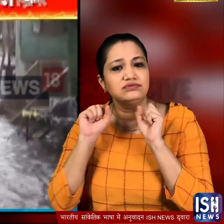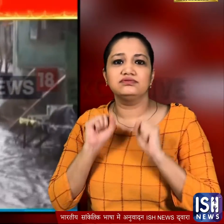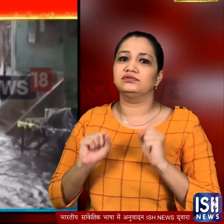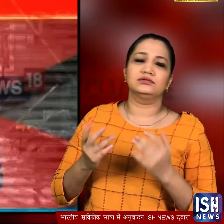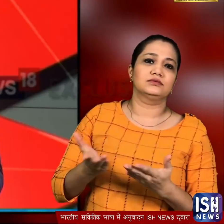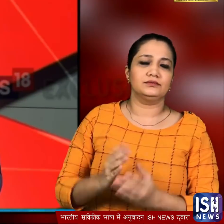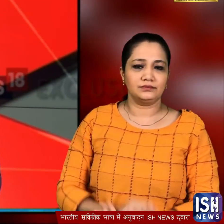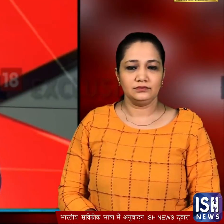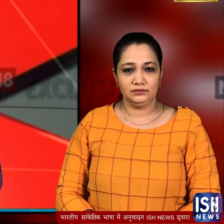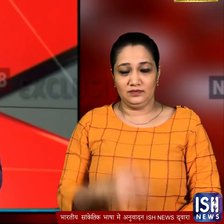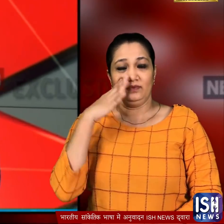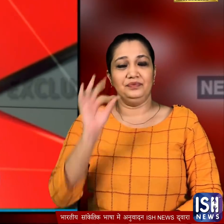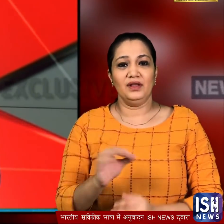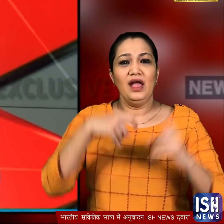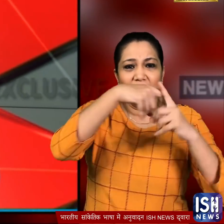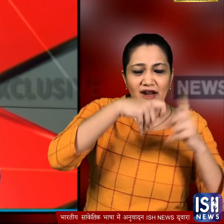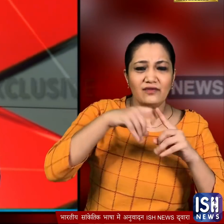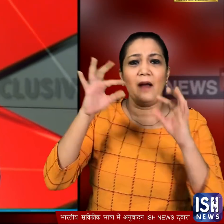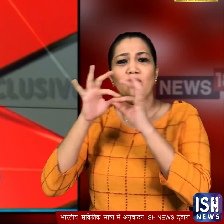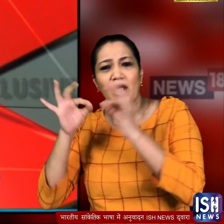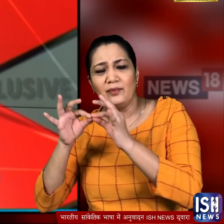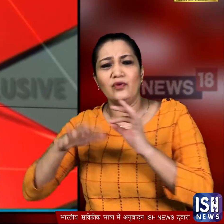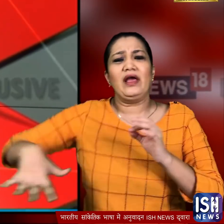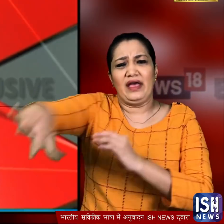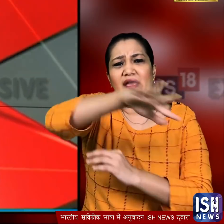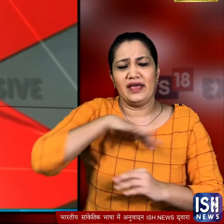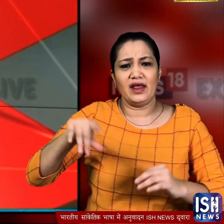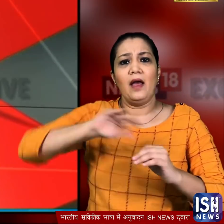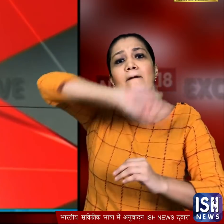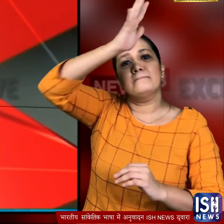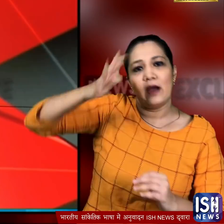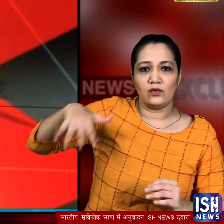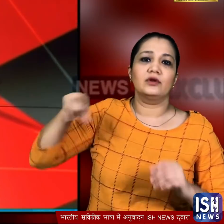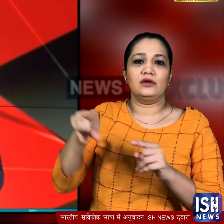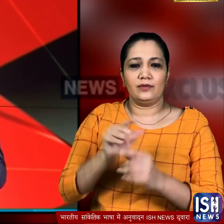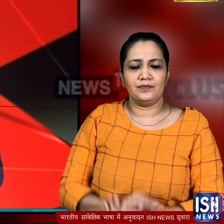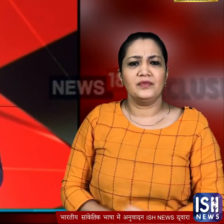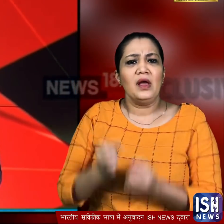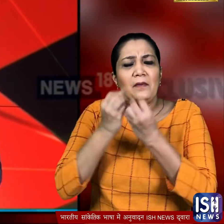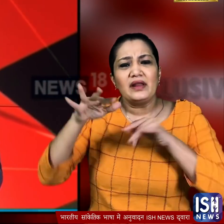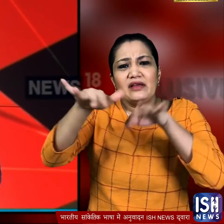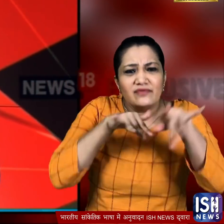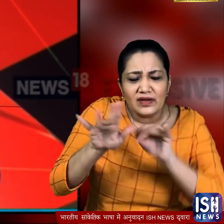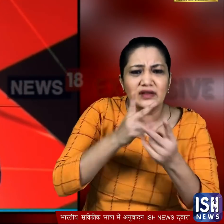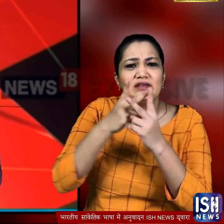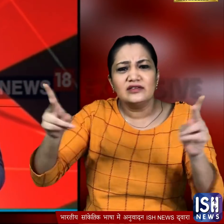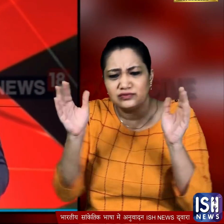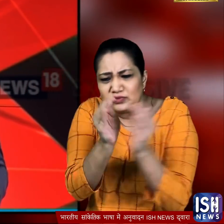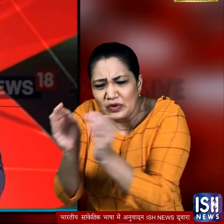गए सौबात के एक बात है कि खंड़वा और बुरानपुर का इलाका सत्पुड़ा की पहाडियों में वसा है जहां बहुत से गाउं और गस्बे भी टीले जैसी